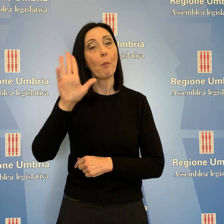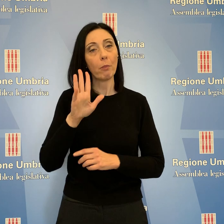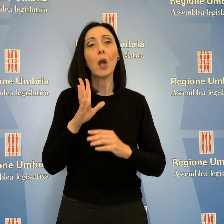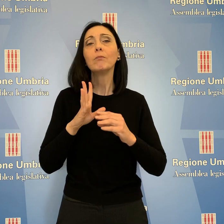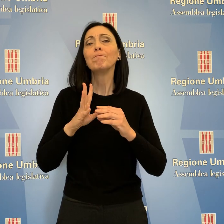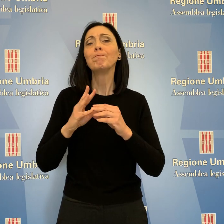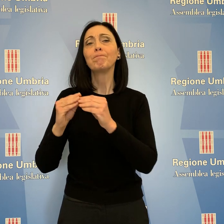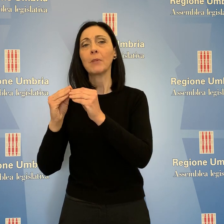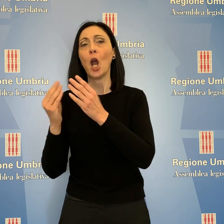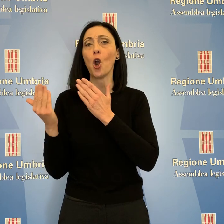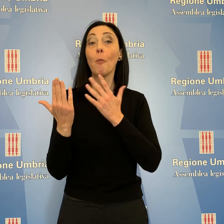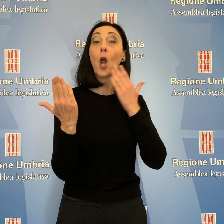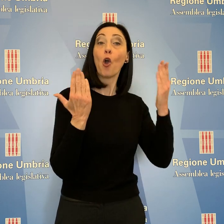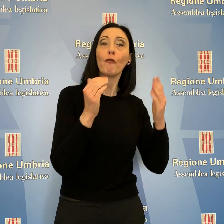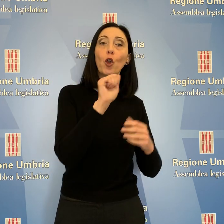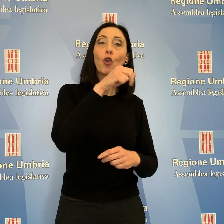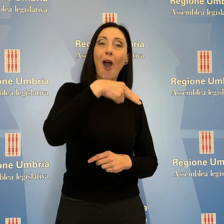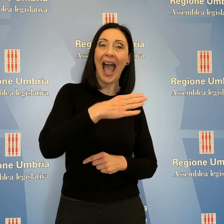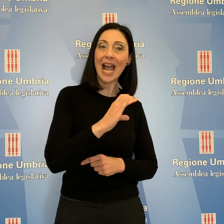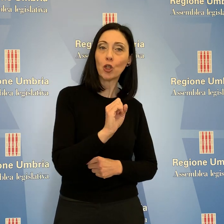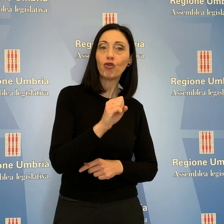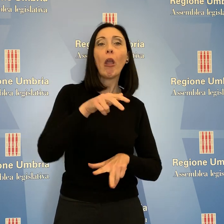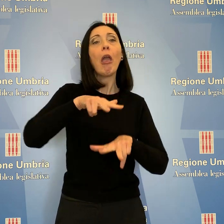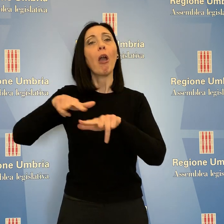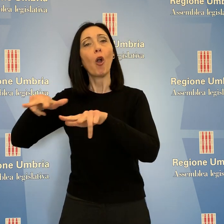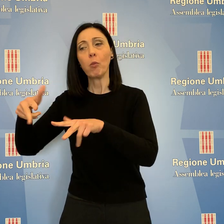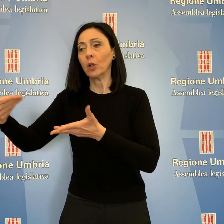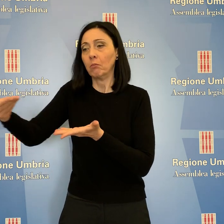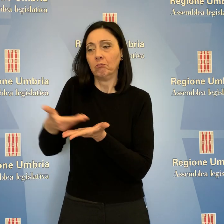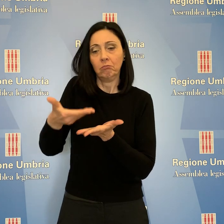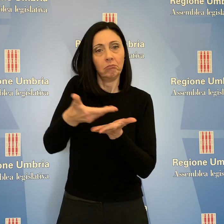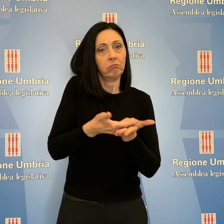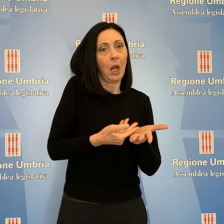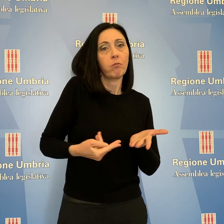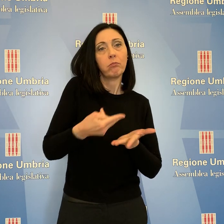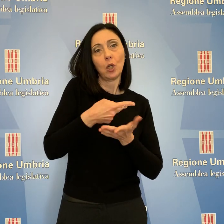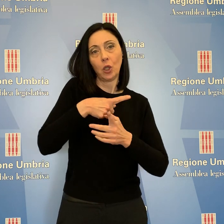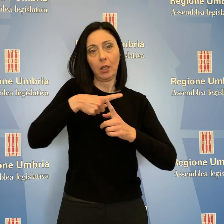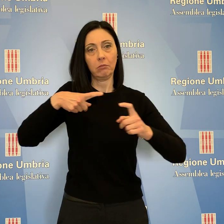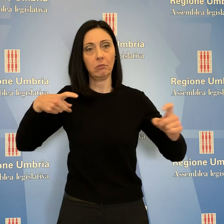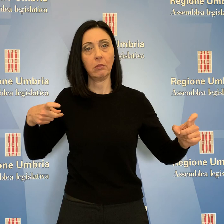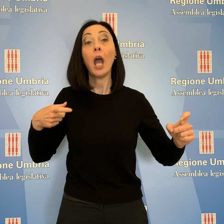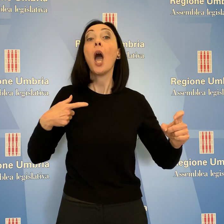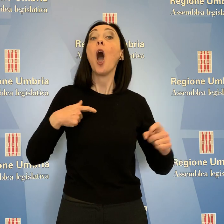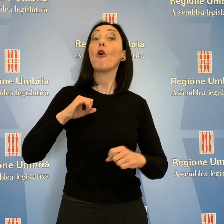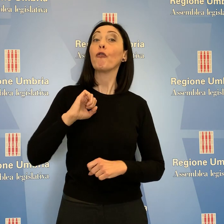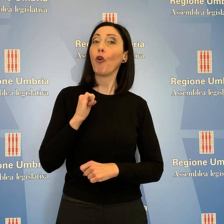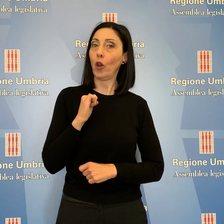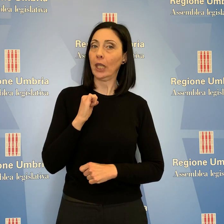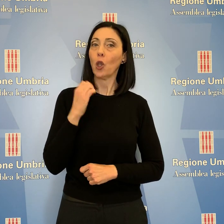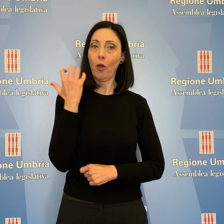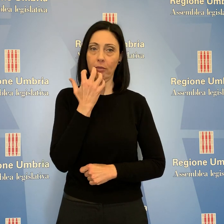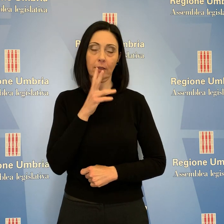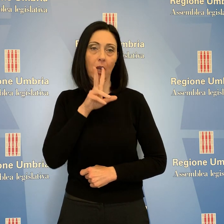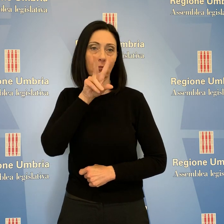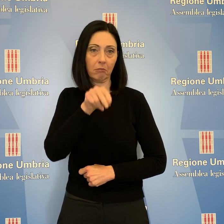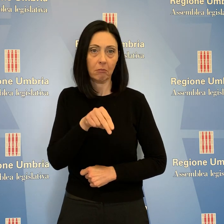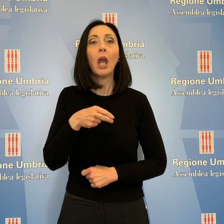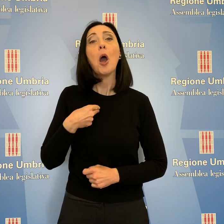confrontandoci con Anci e con i comuni che hanno presentato vari progetti. Foligno, ha assicurato la Presidente Tesei, ha presentato molti e